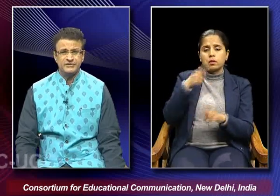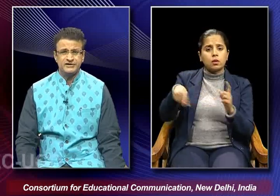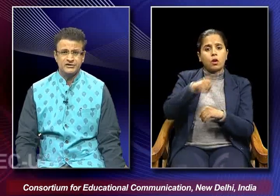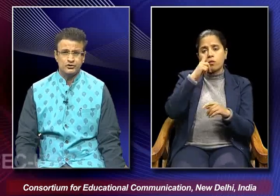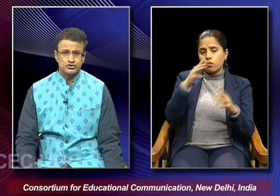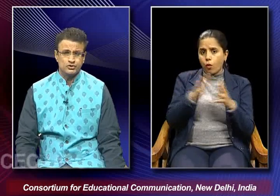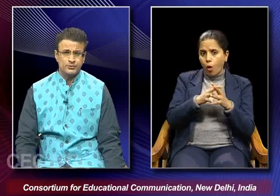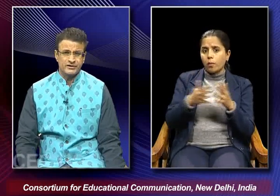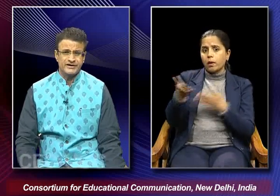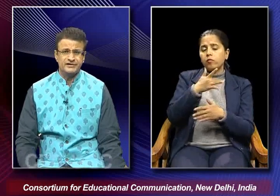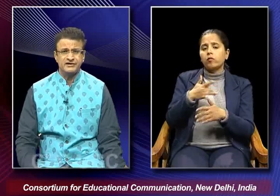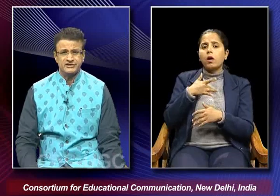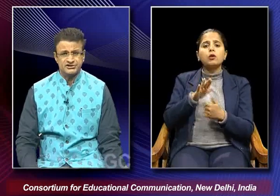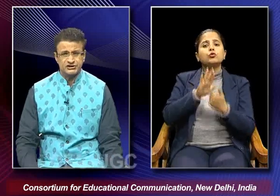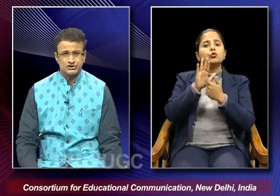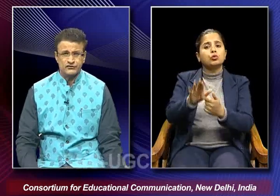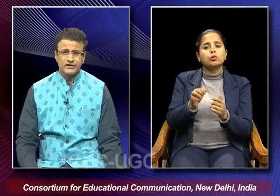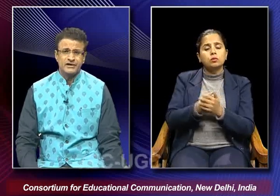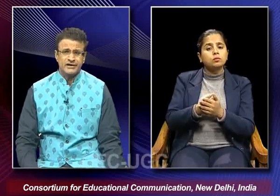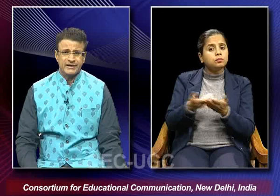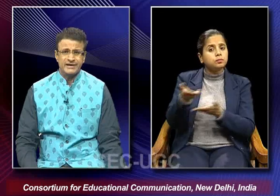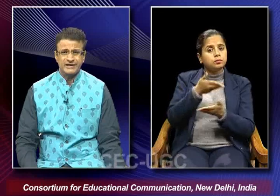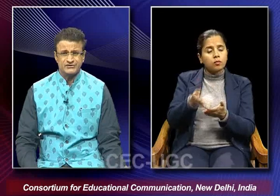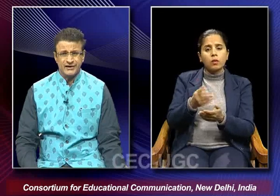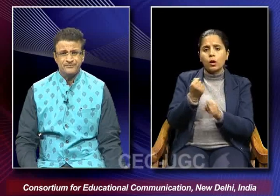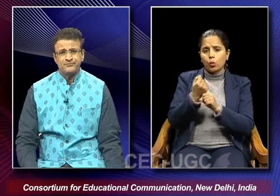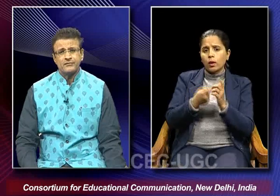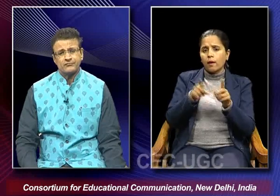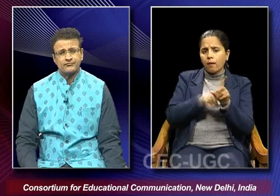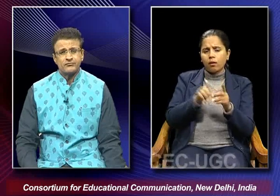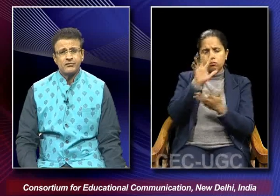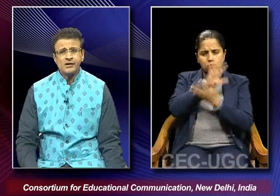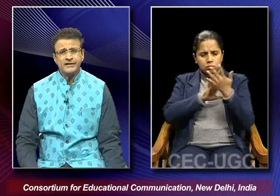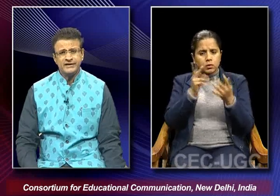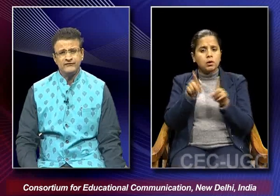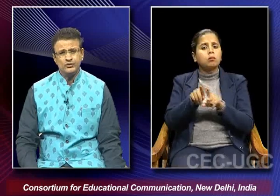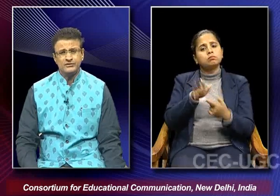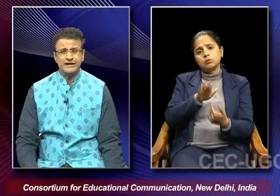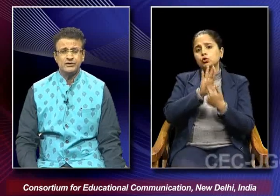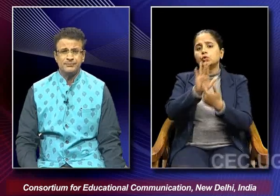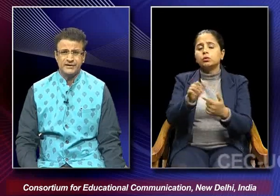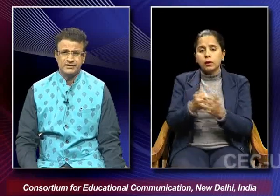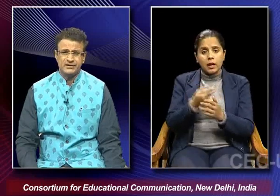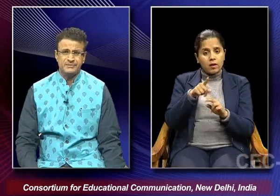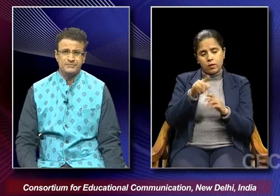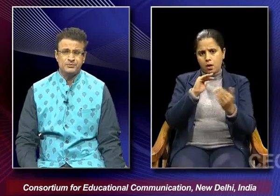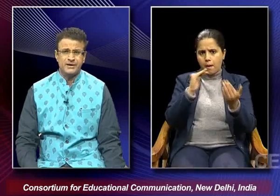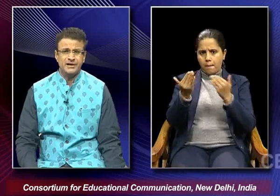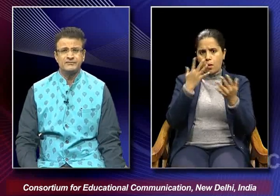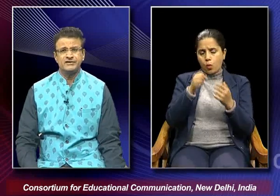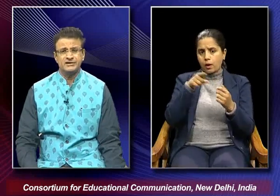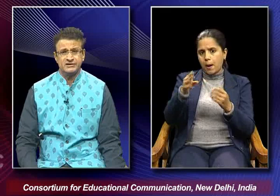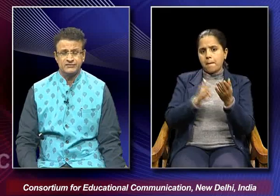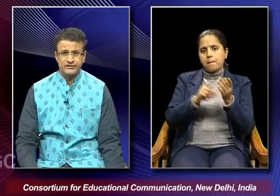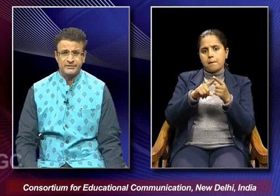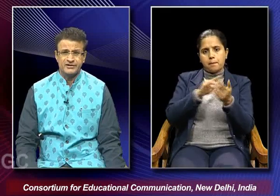they have been also portrayed in the shades of gray as well then if you try to compare mehbub khan